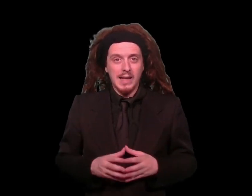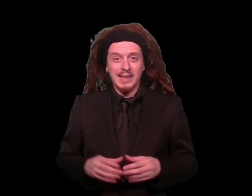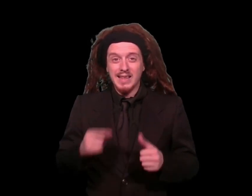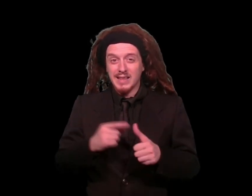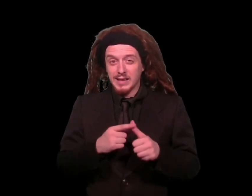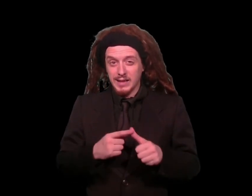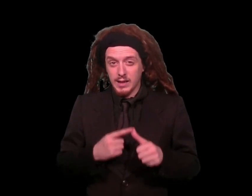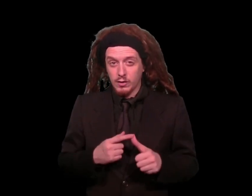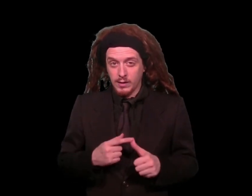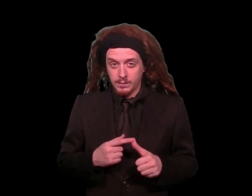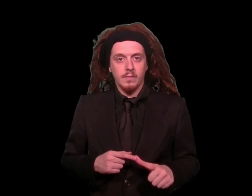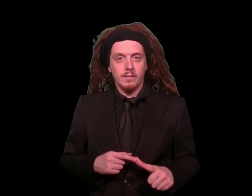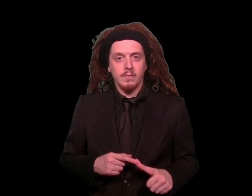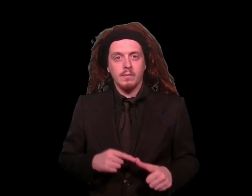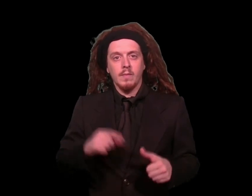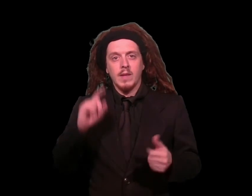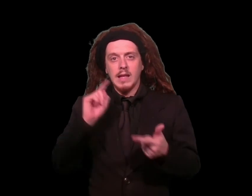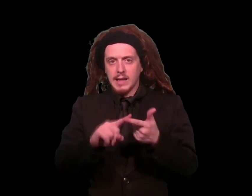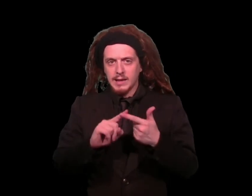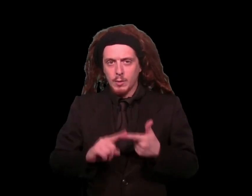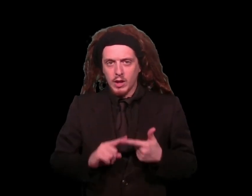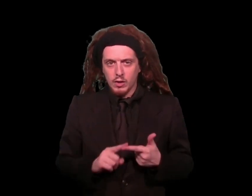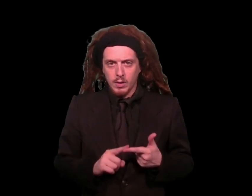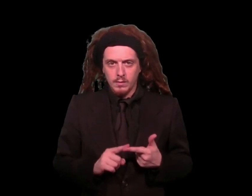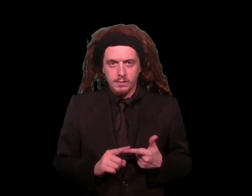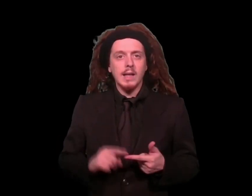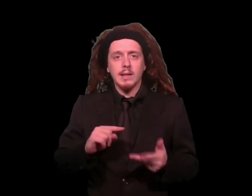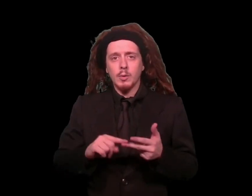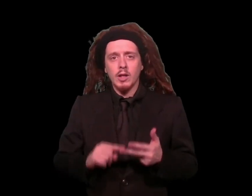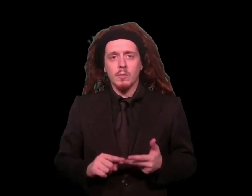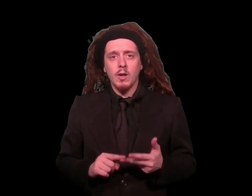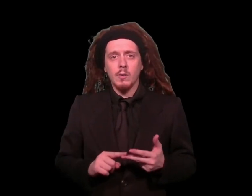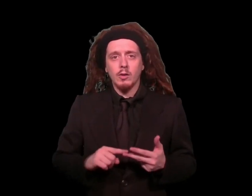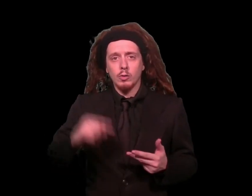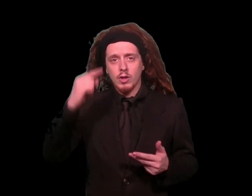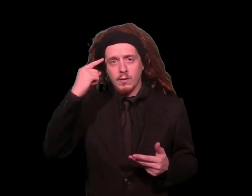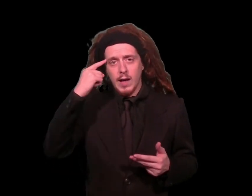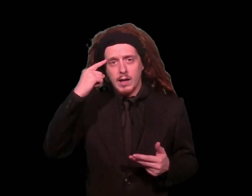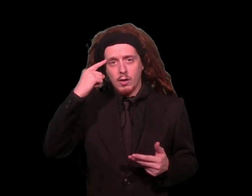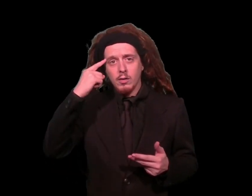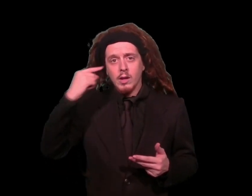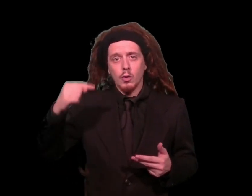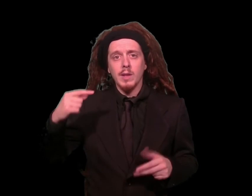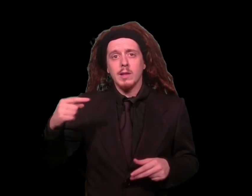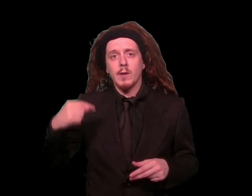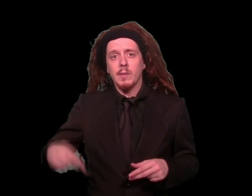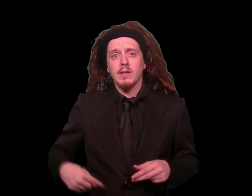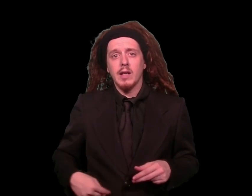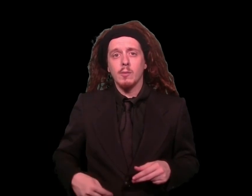La disidratazione. No, aga. Il catabolismo. Il catabolismo è quando il tuo cervello comincia a far mangiare i